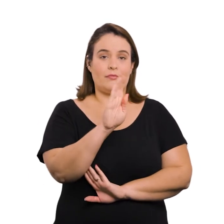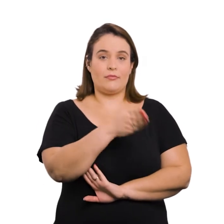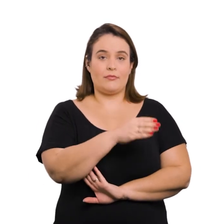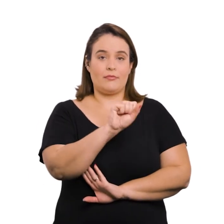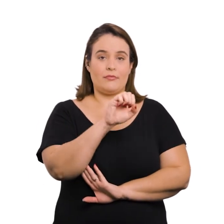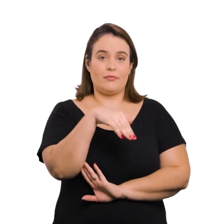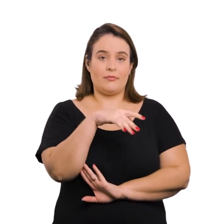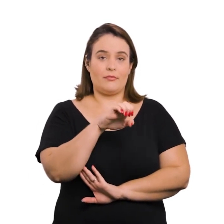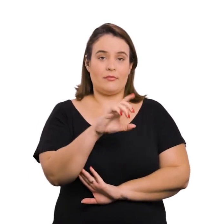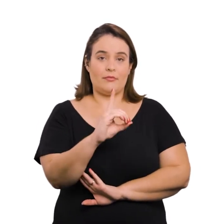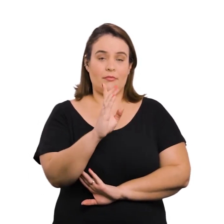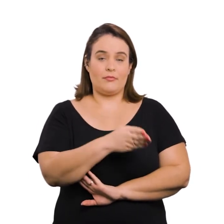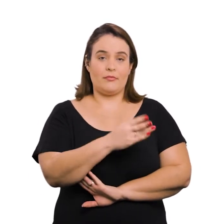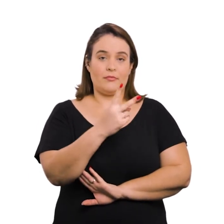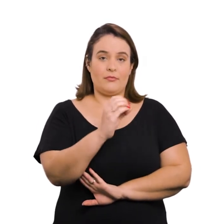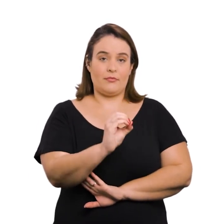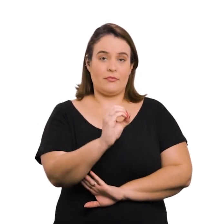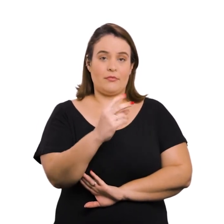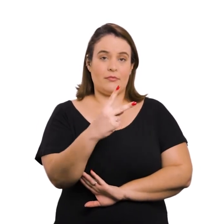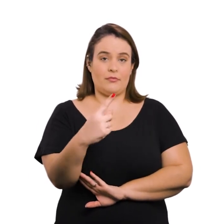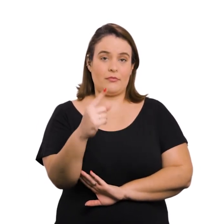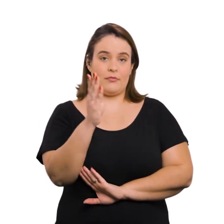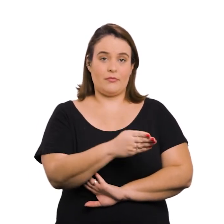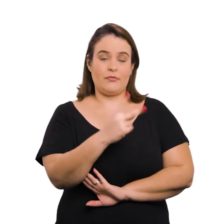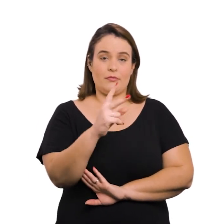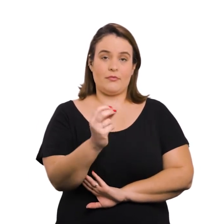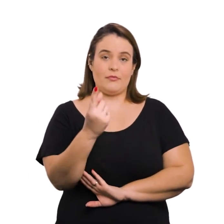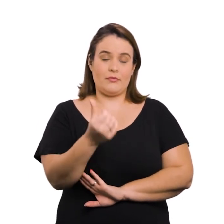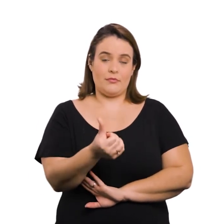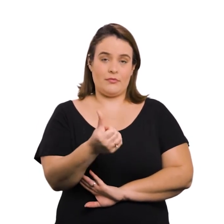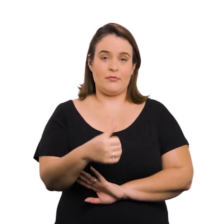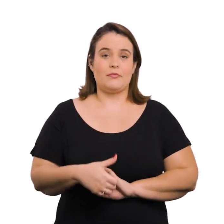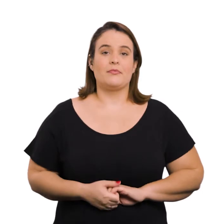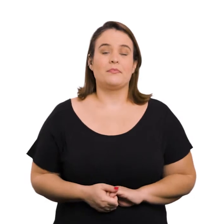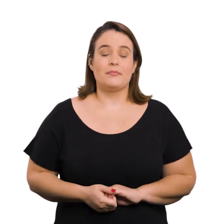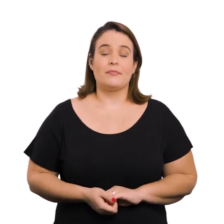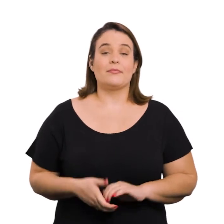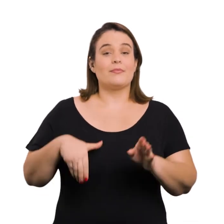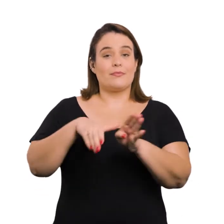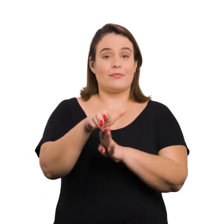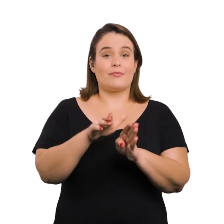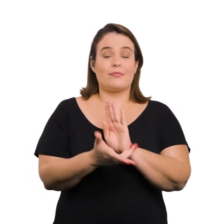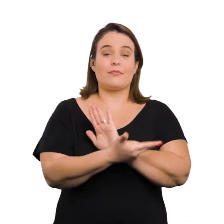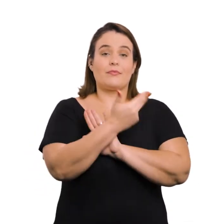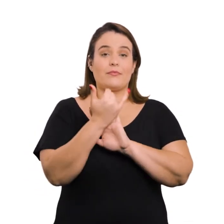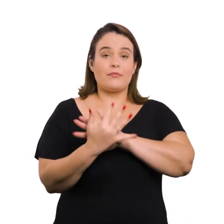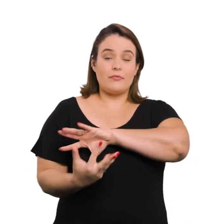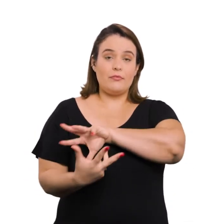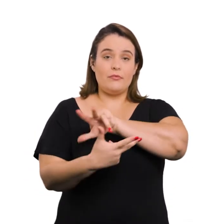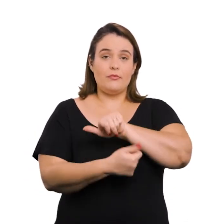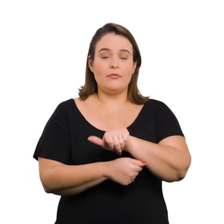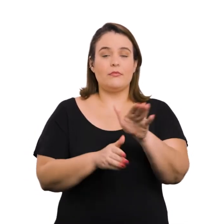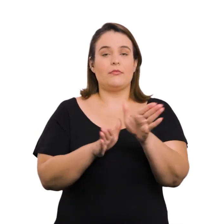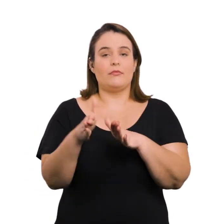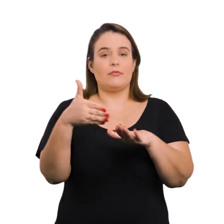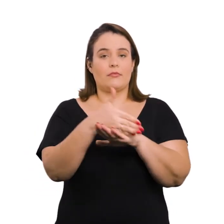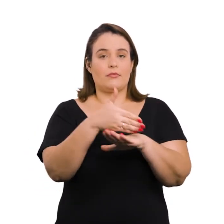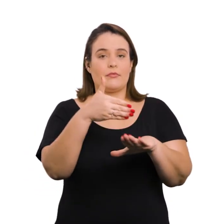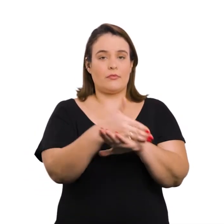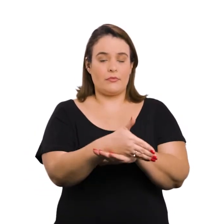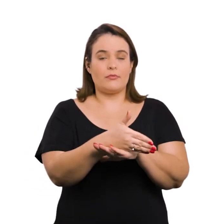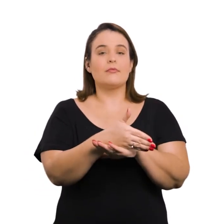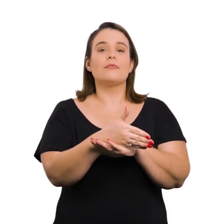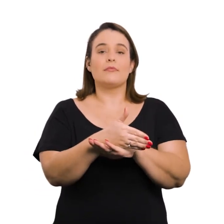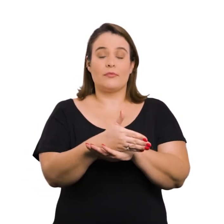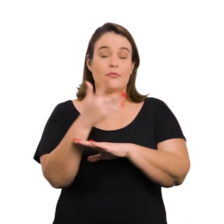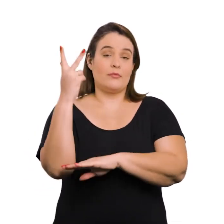Resolução CPA, barra, SMPED, barra, 021, barra, Diretrizes para desenho universal